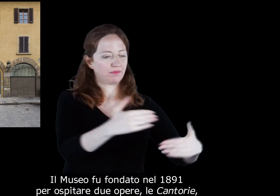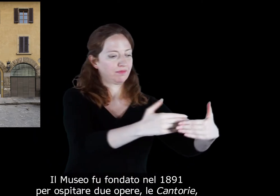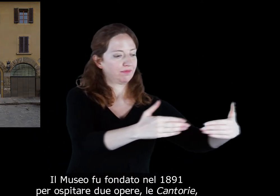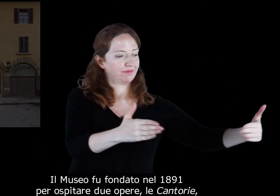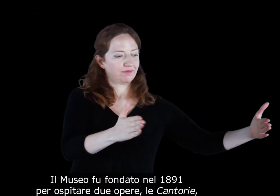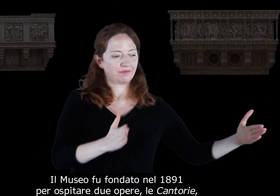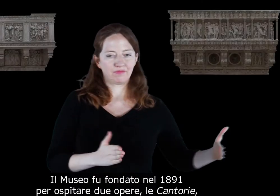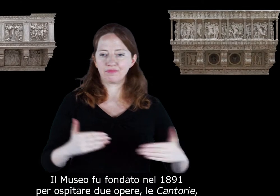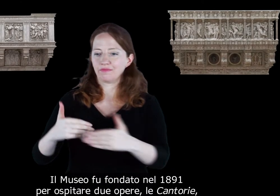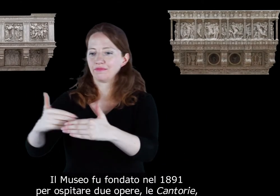le cantorie,